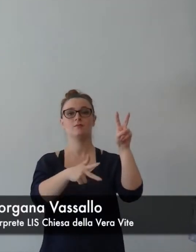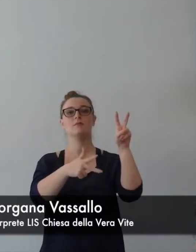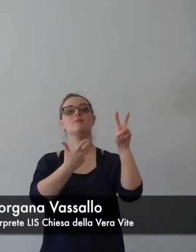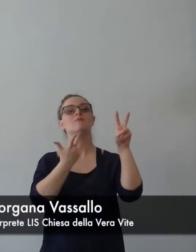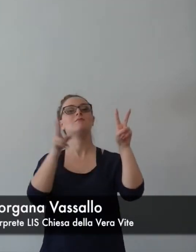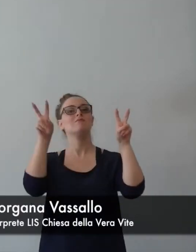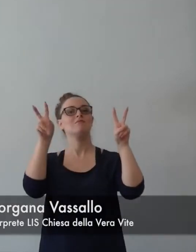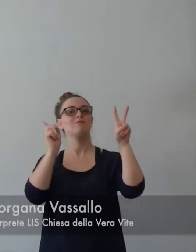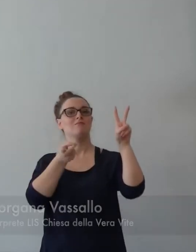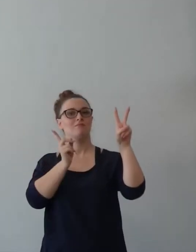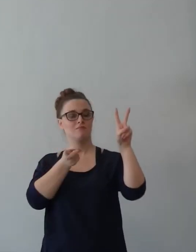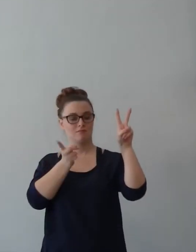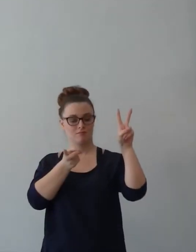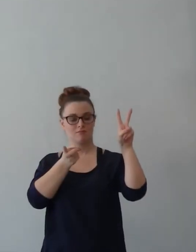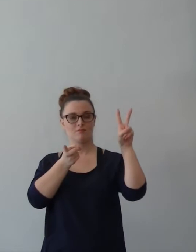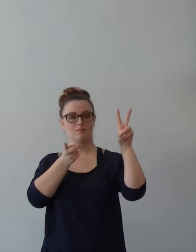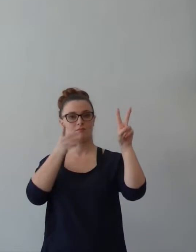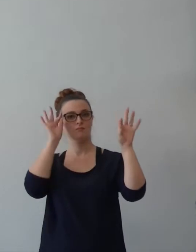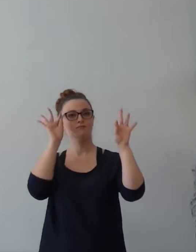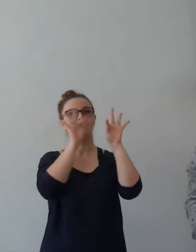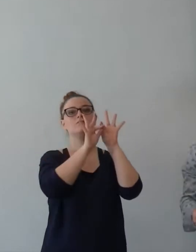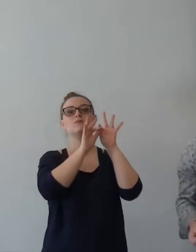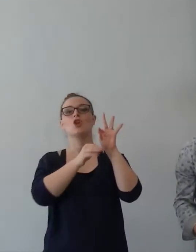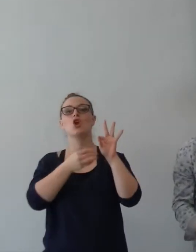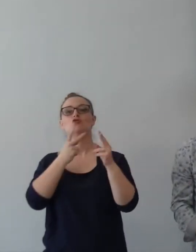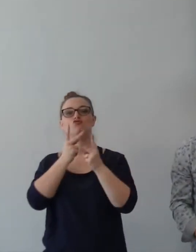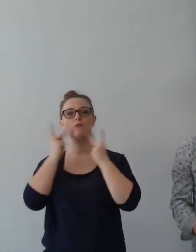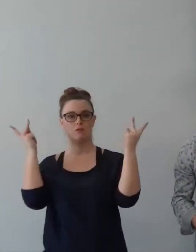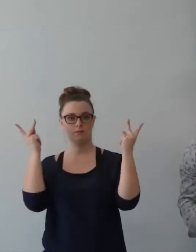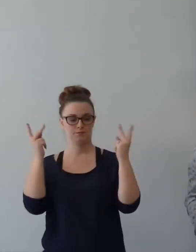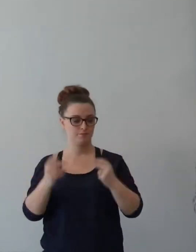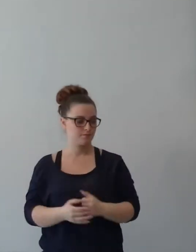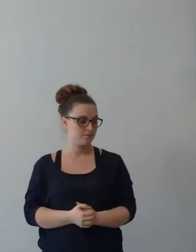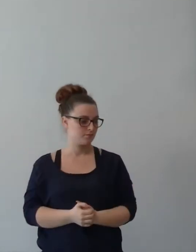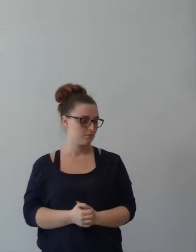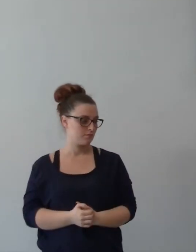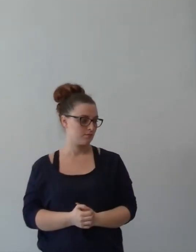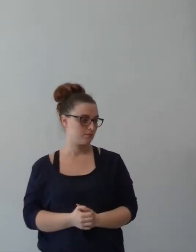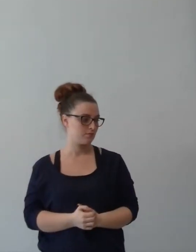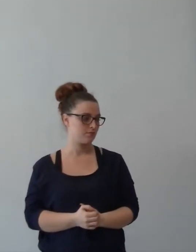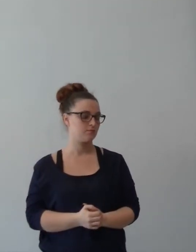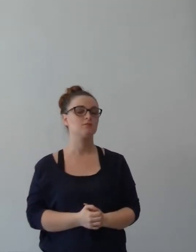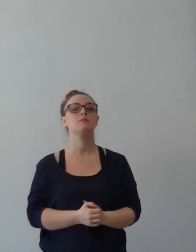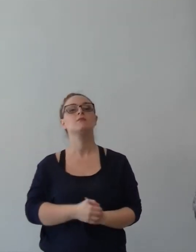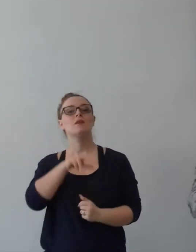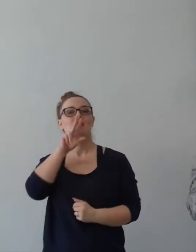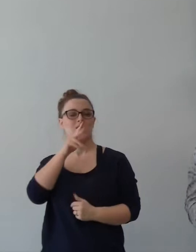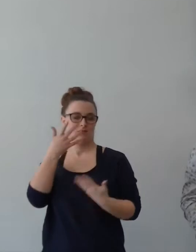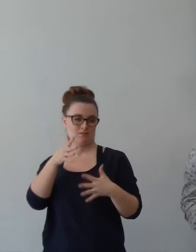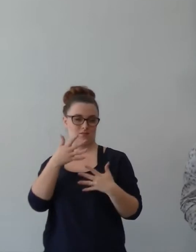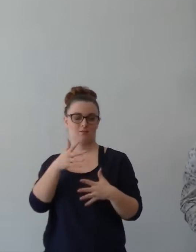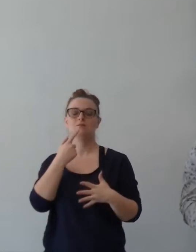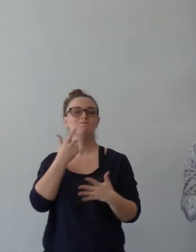capitolo gioia, abbiamo detto che durante questo anno vogliamo parlare di